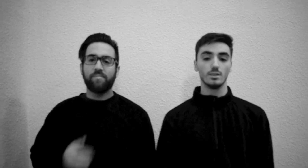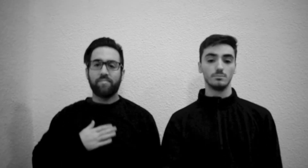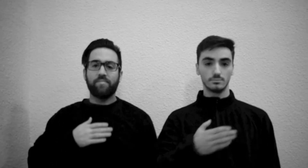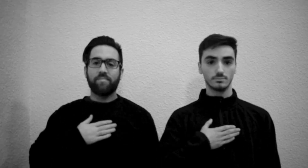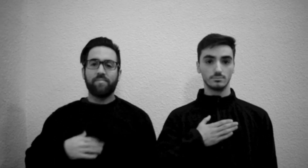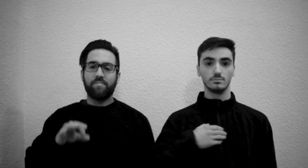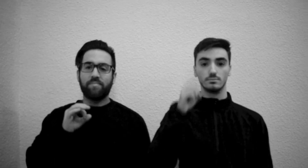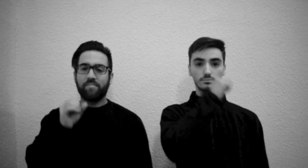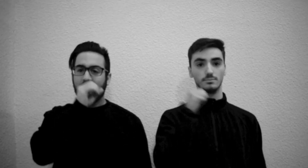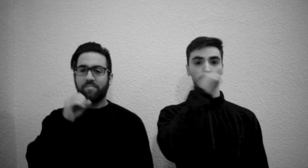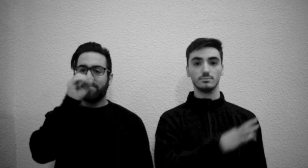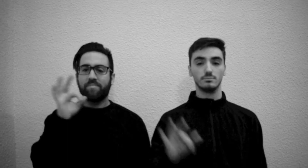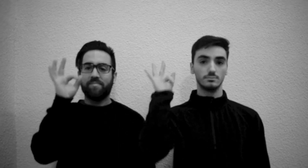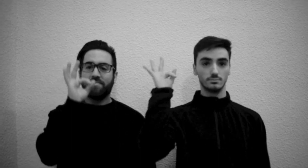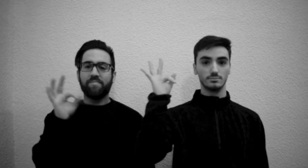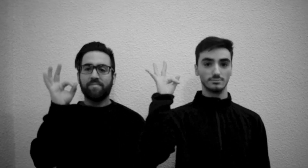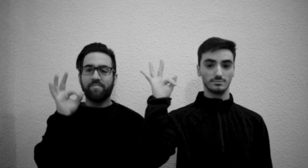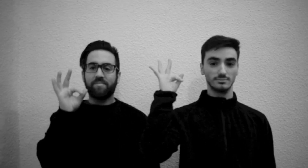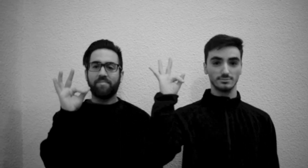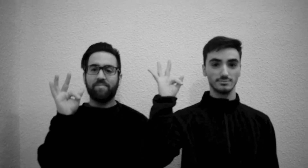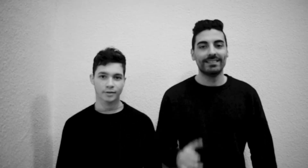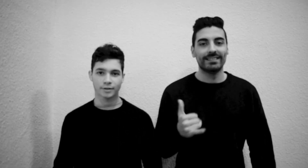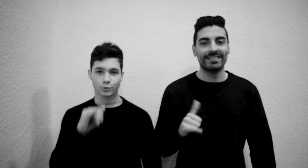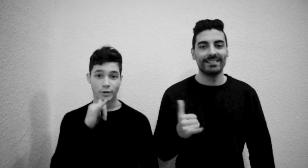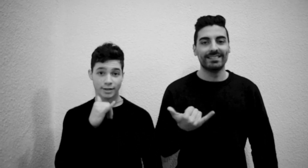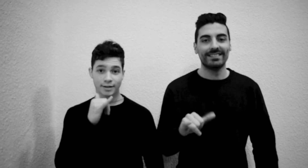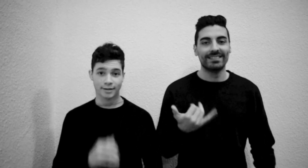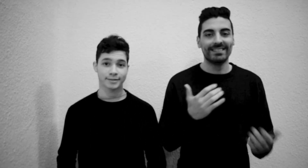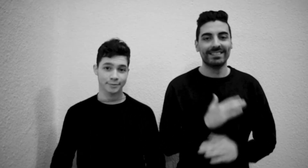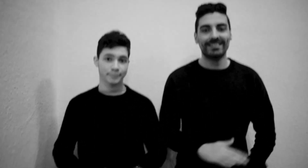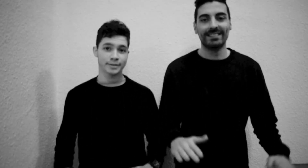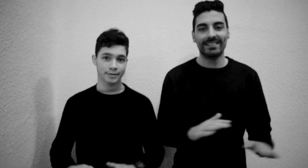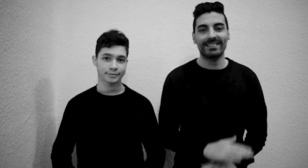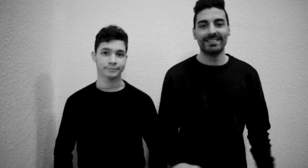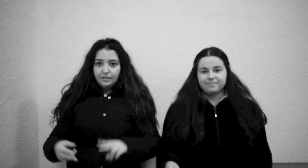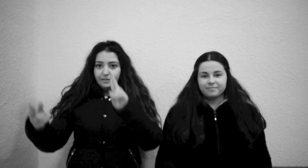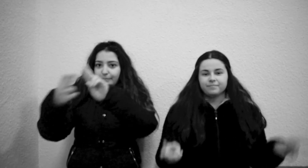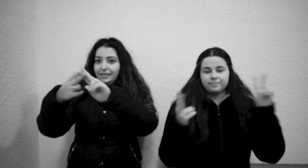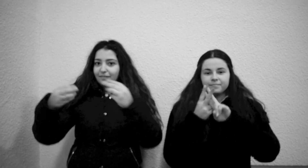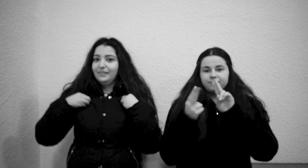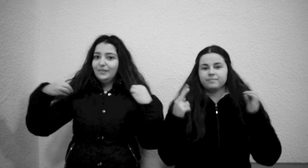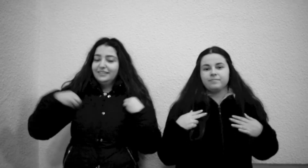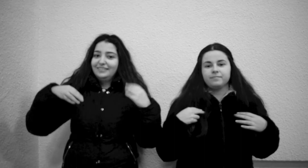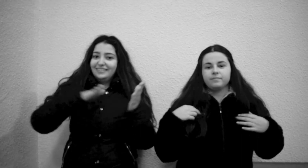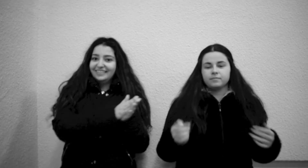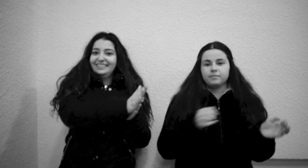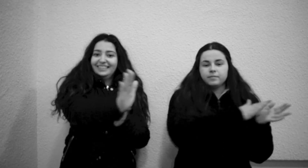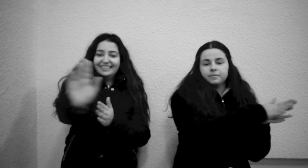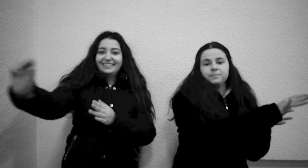Mi canción optimista suena sin risas Te miro y encuentro el sentido de la vida